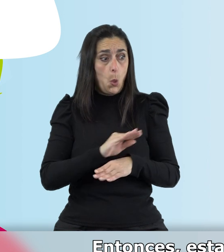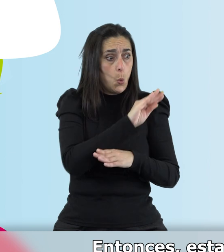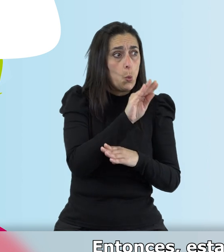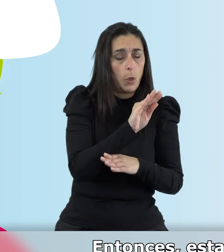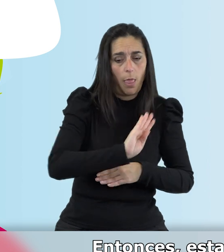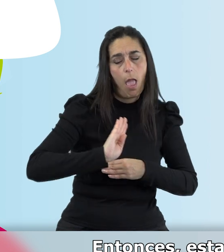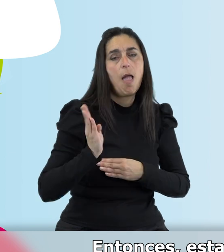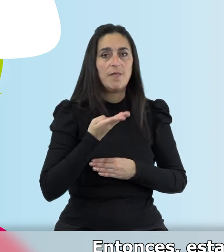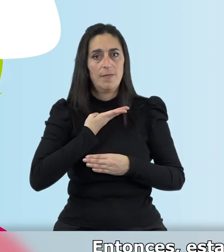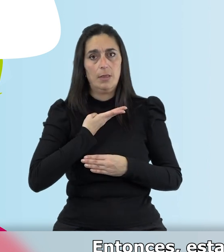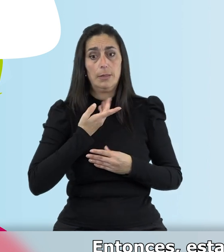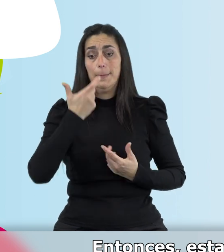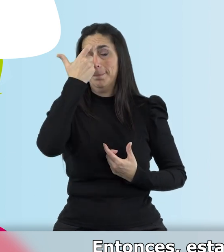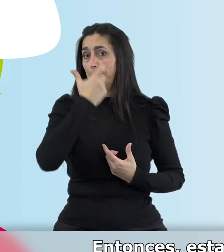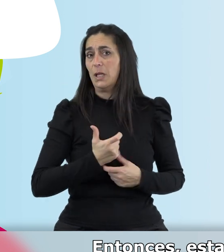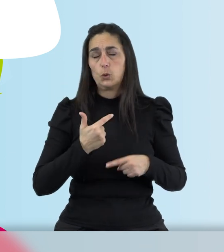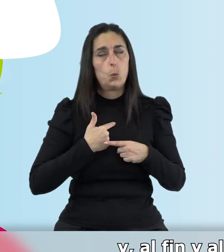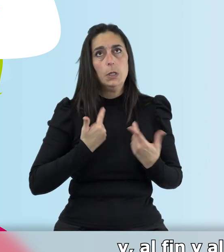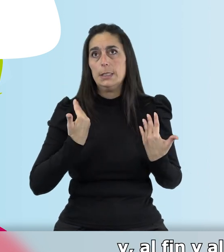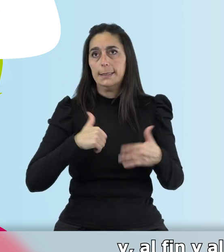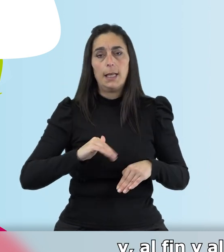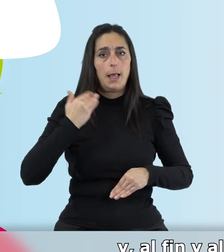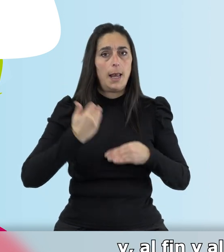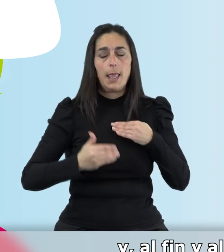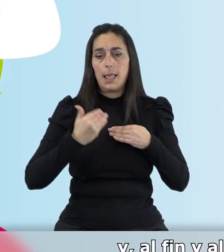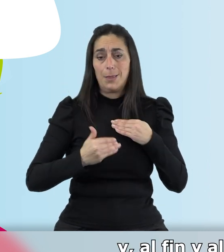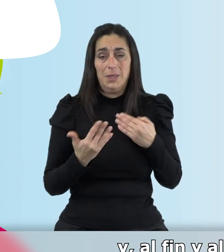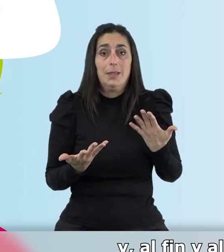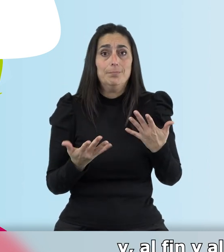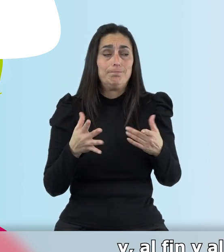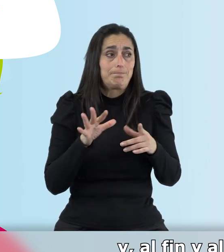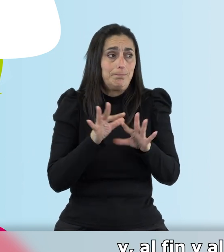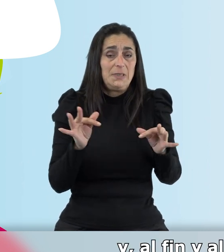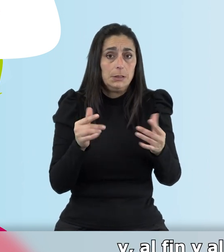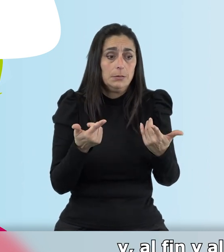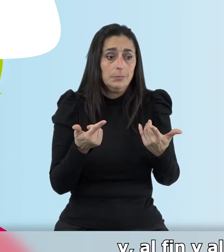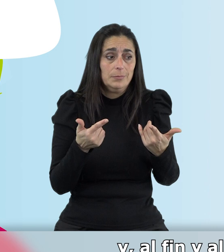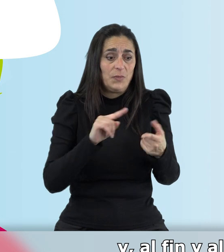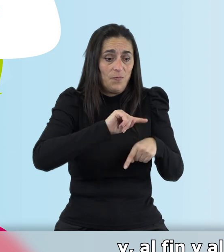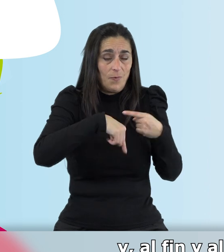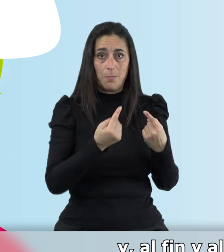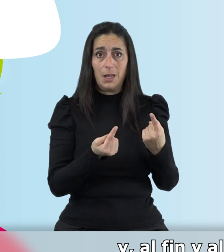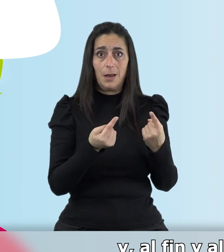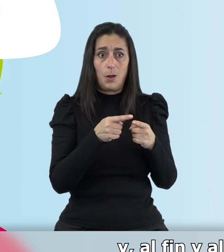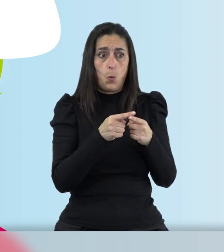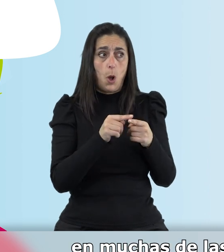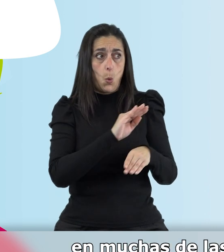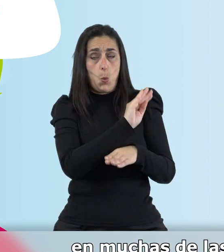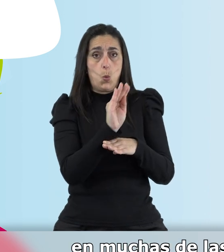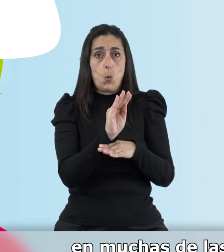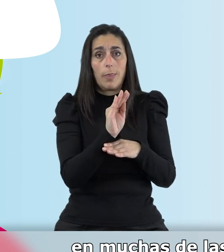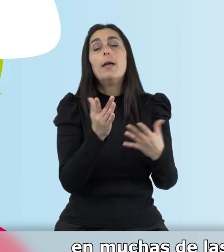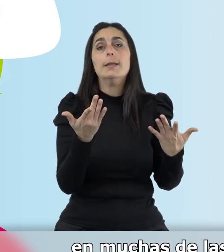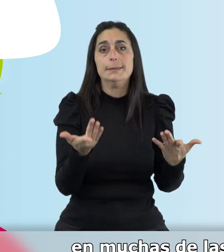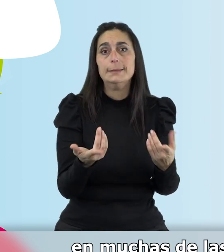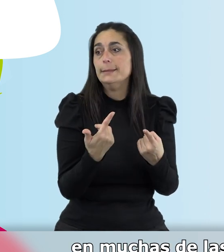Entonces, esta persona se encuentra muy limitada y al fin y al cabo el familiar que provee los cuidados,